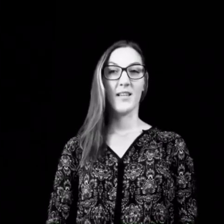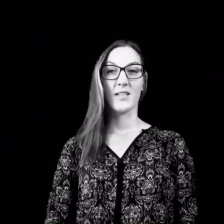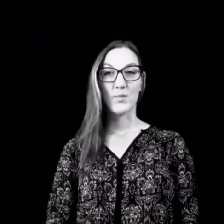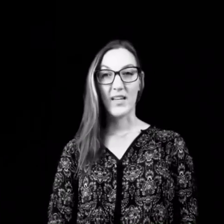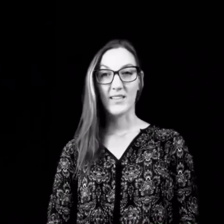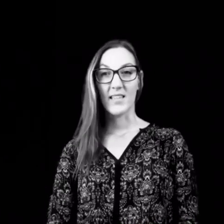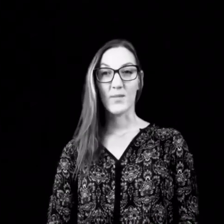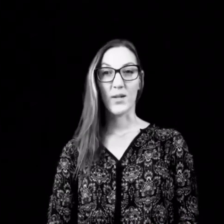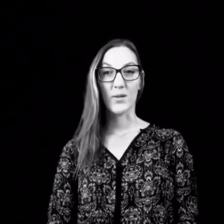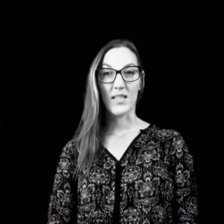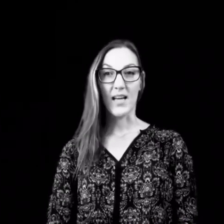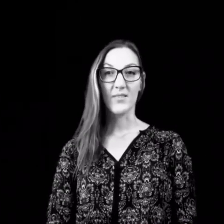Das blende ich jetzt mal kurz ein.